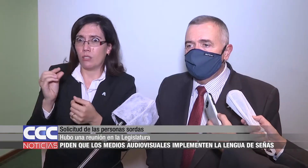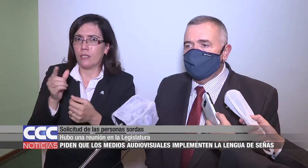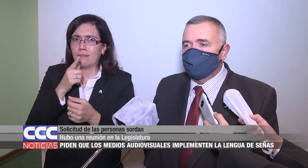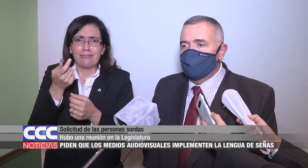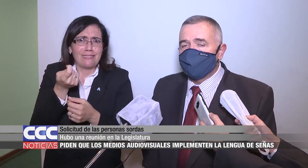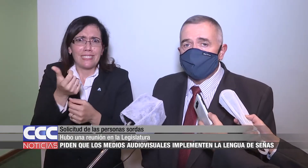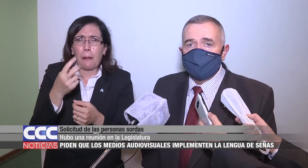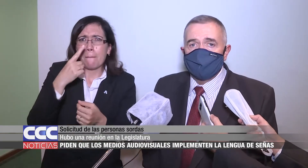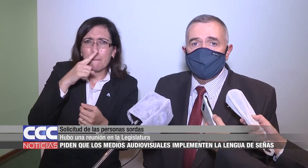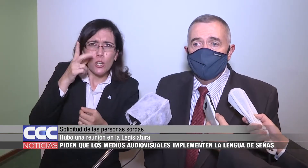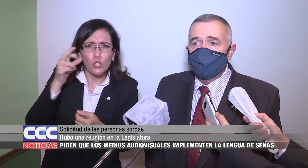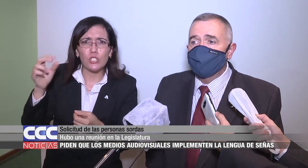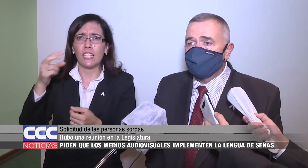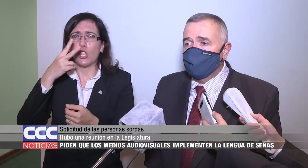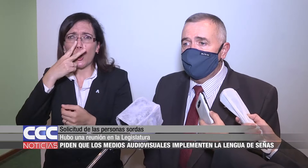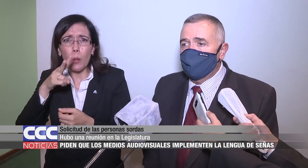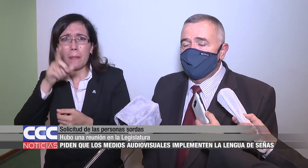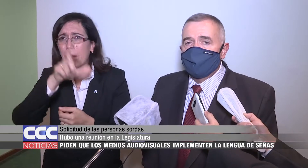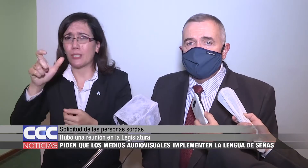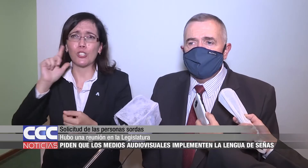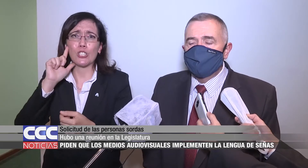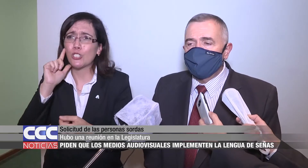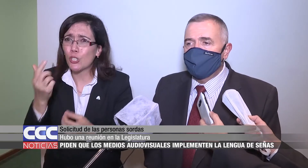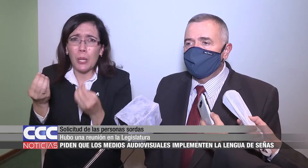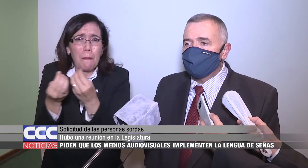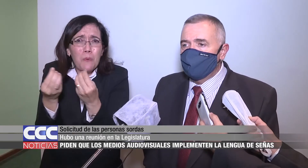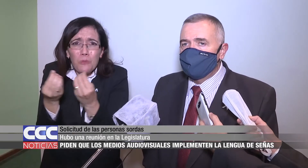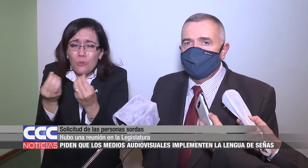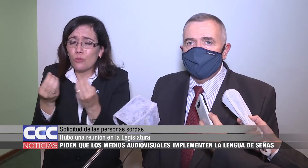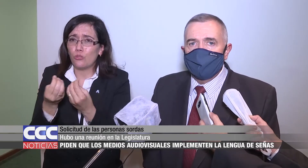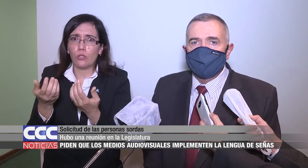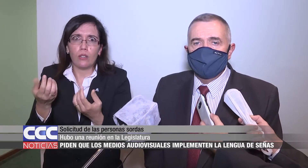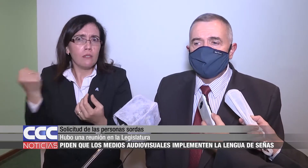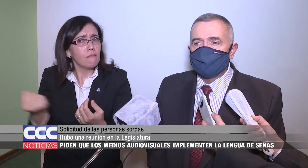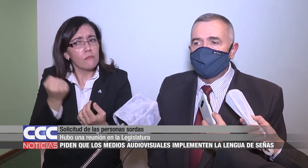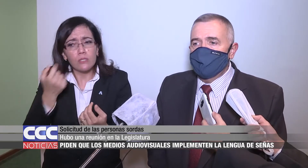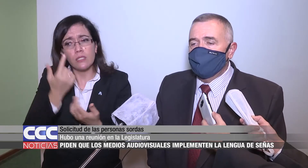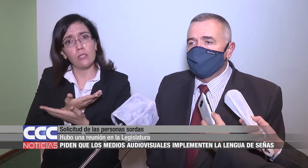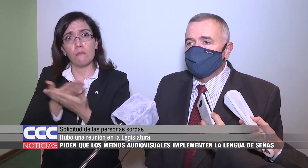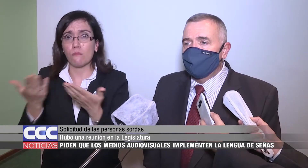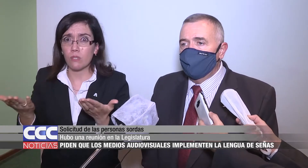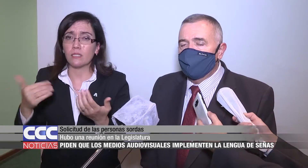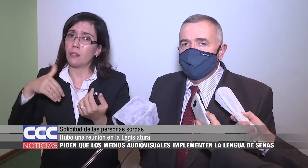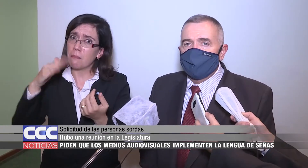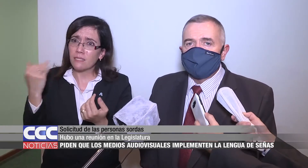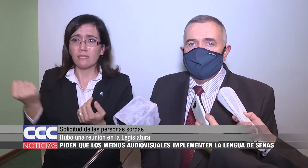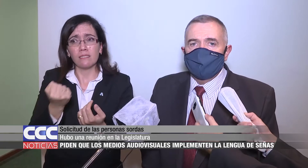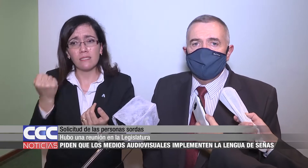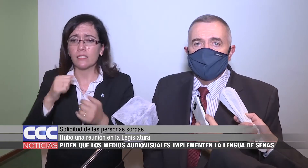entre 1.800 y 2.000 personas que tienen problemas auditivos en la provincia. Entonces hoy, a través de los